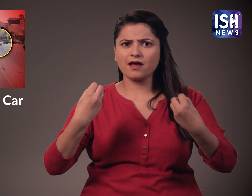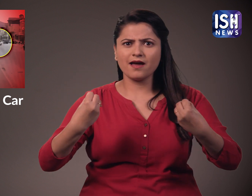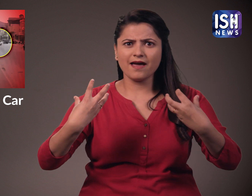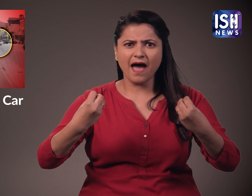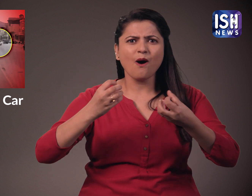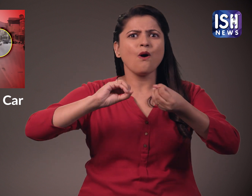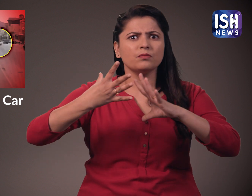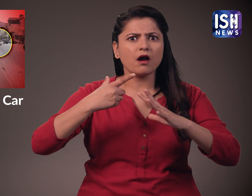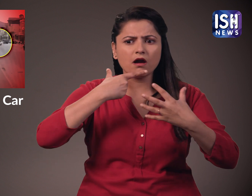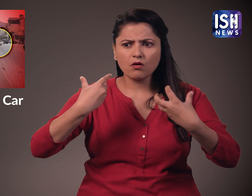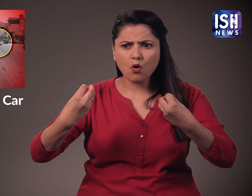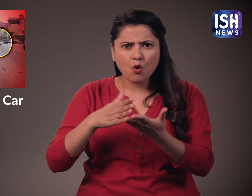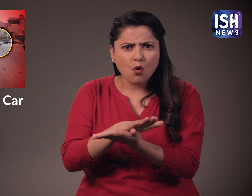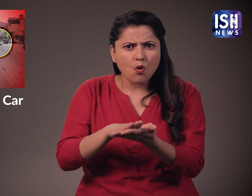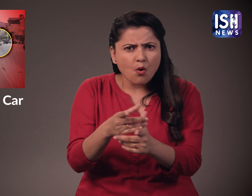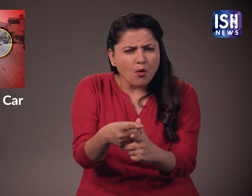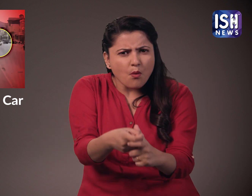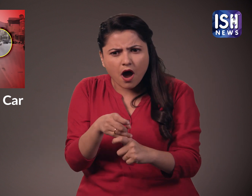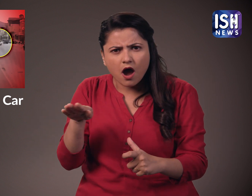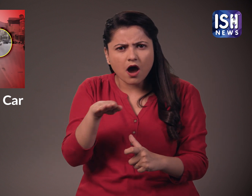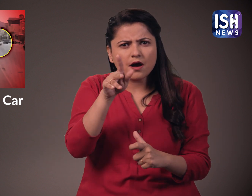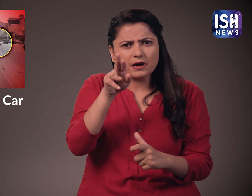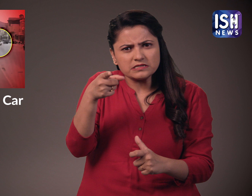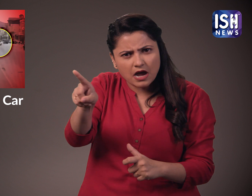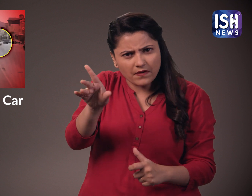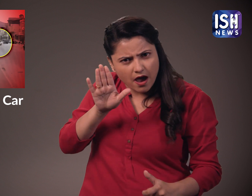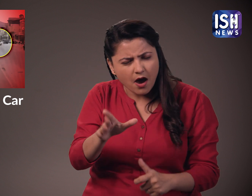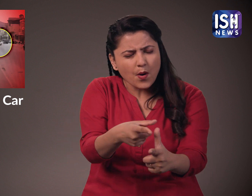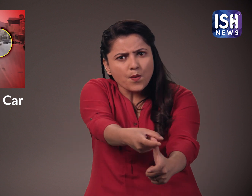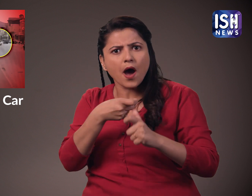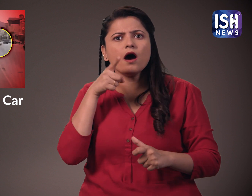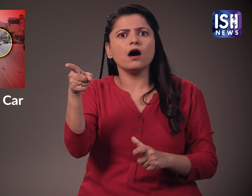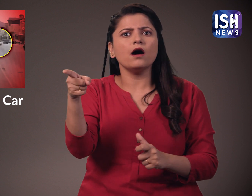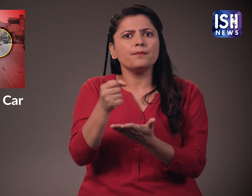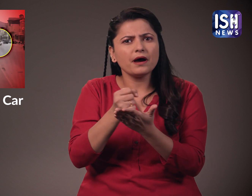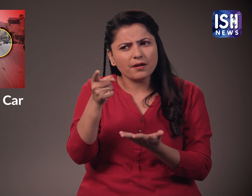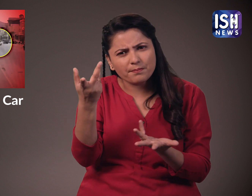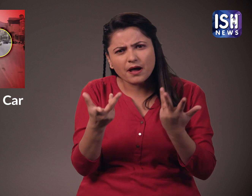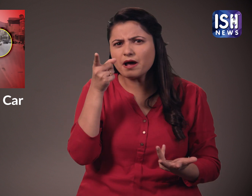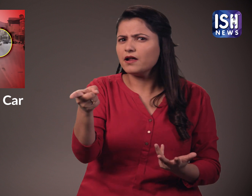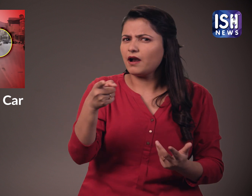लाइट जल जाती क्योंकि बत्ती नहीं जल रही थी इसका अर्थ यह है कि चालक ने जान भूच कर गती तेज की थी